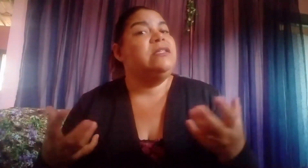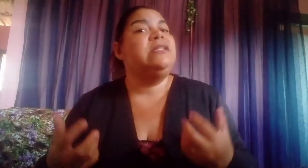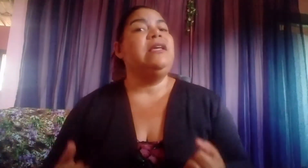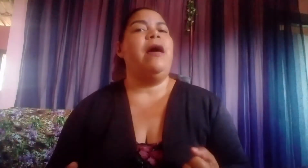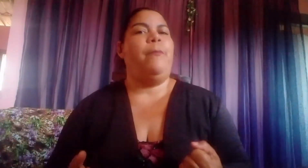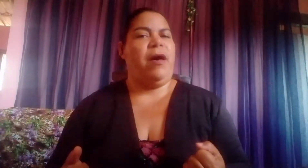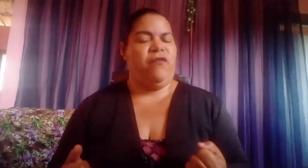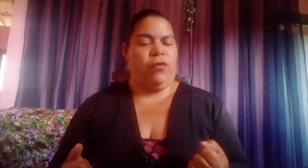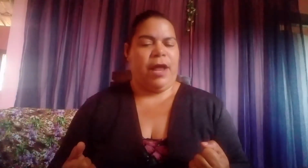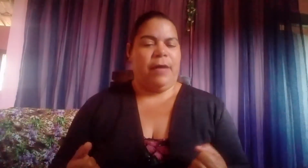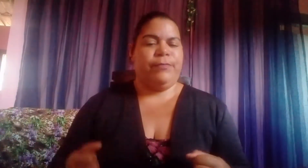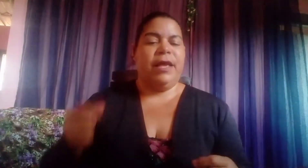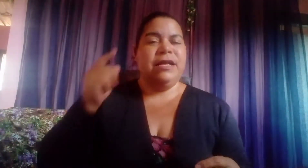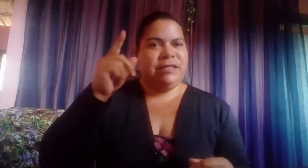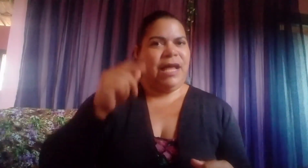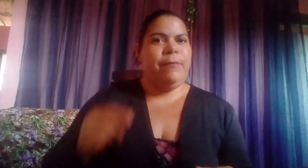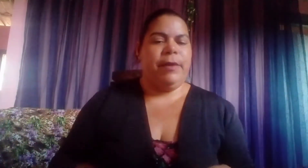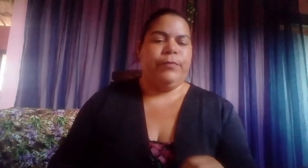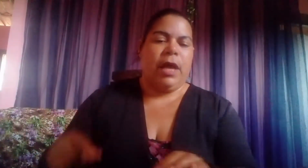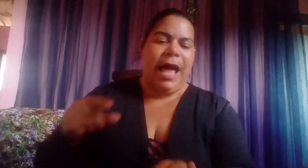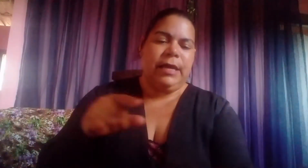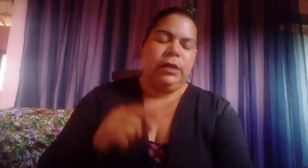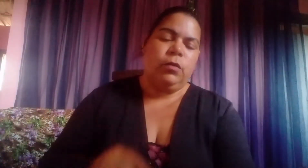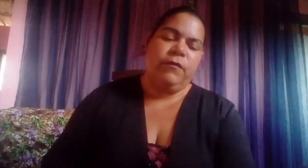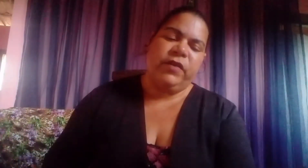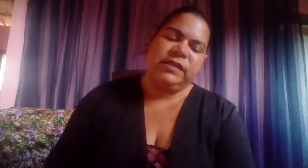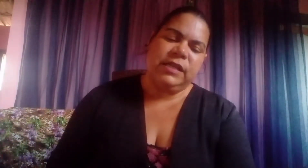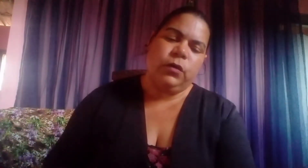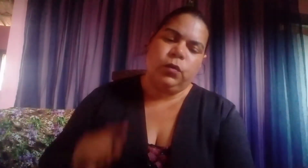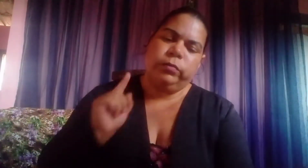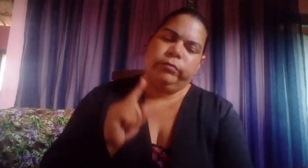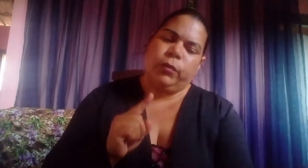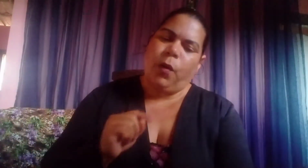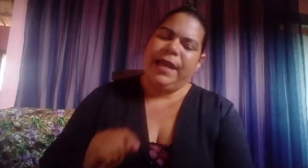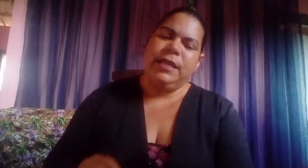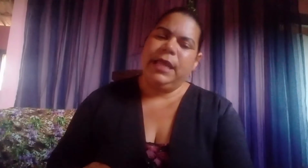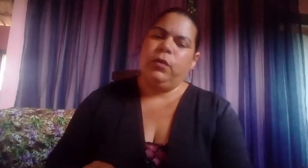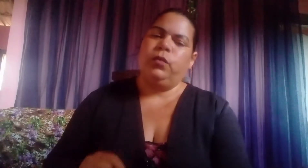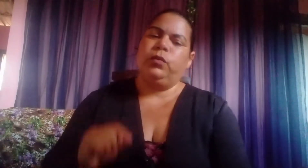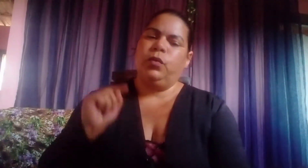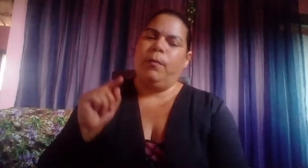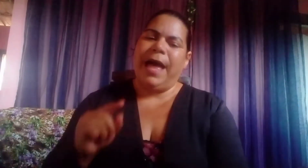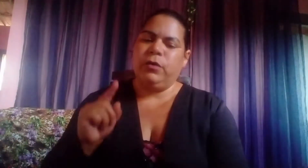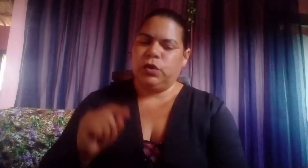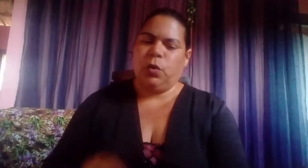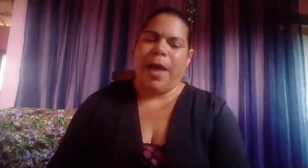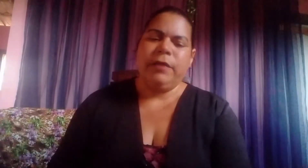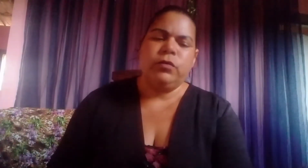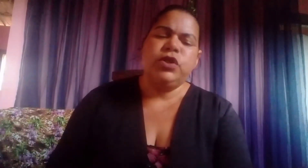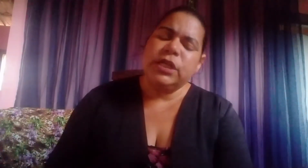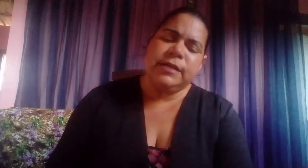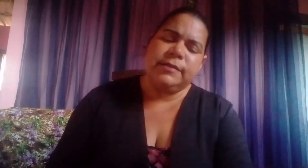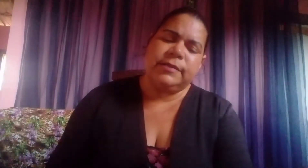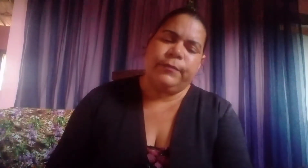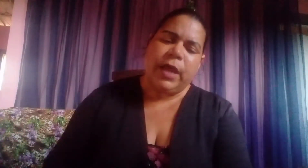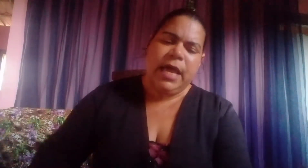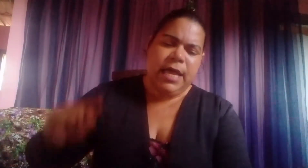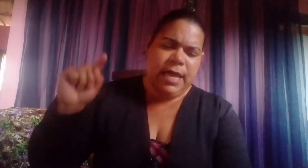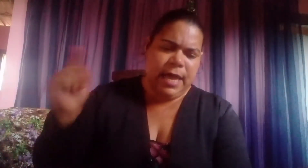a se apavorar. Sabe? Aqui no versículo 41 do Marcos 4, diz... E